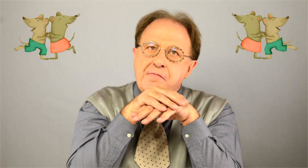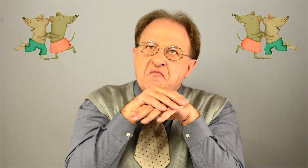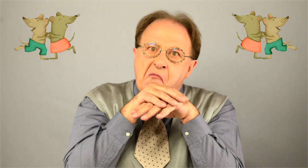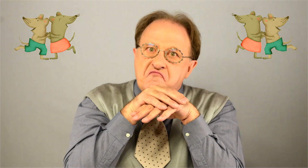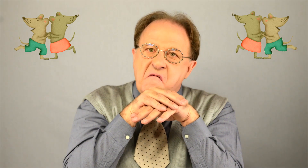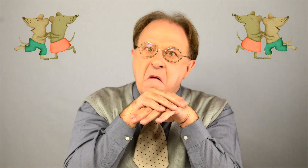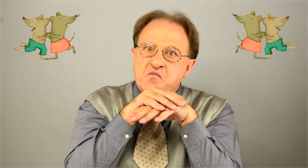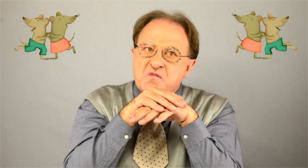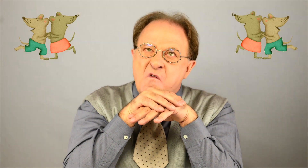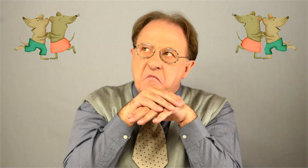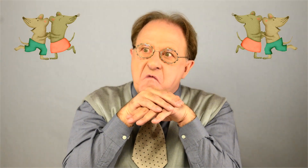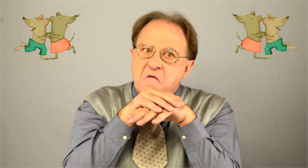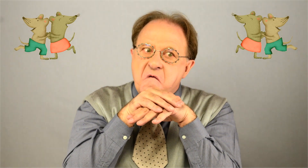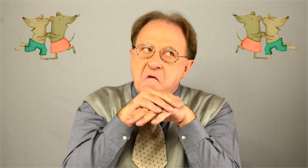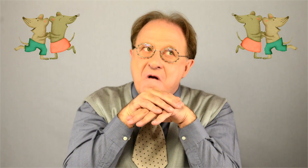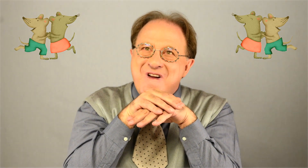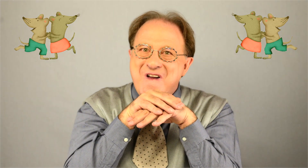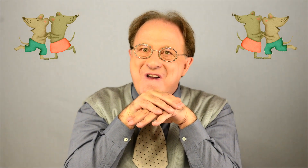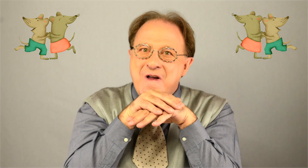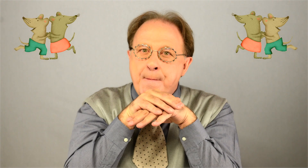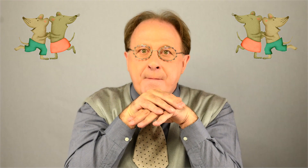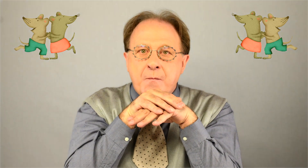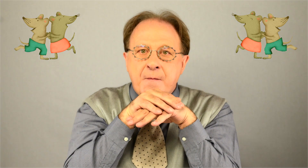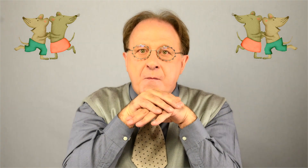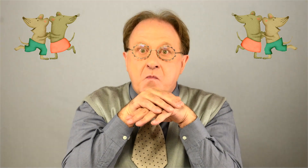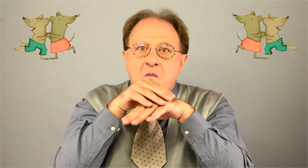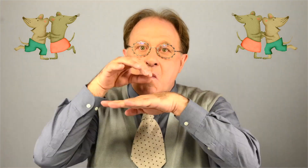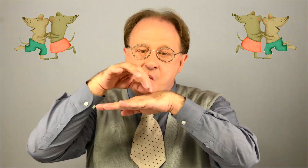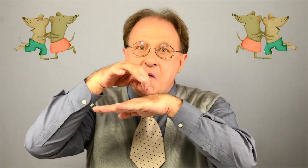Le chat a pris les souris